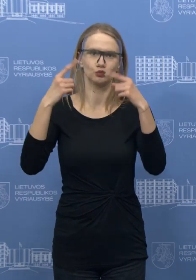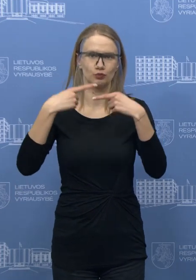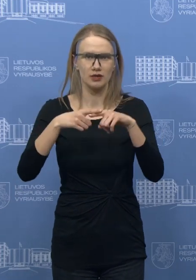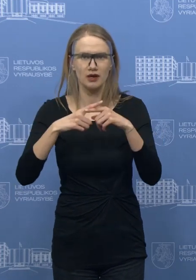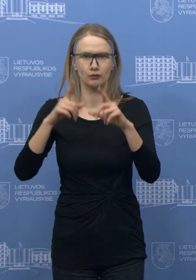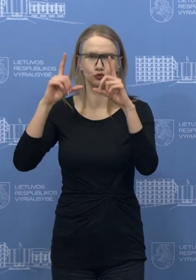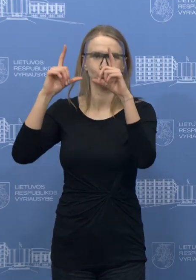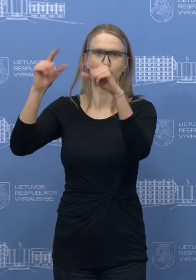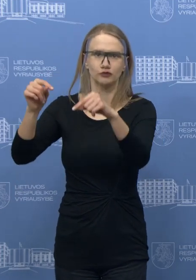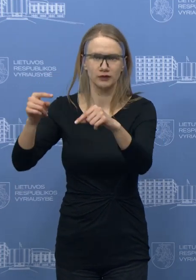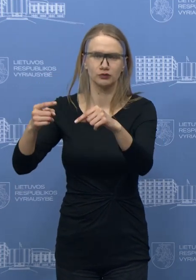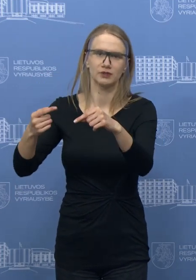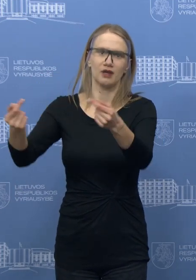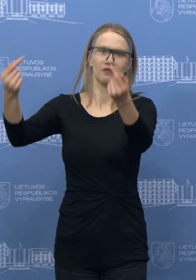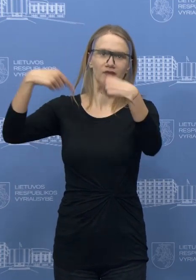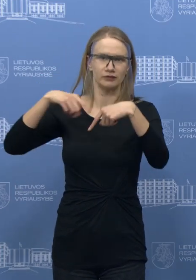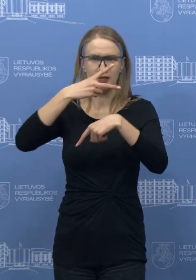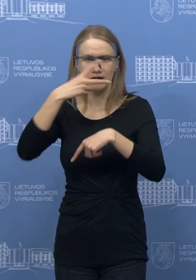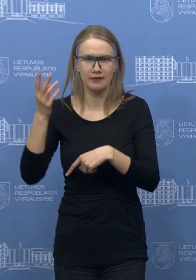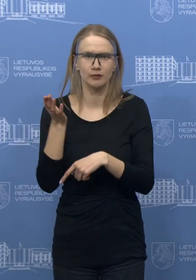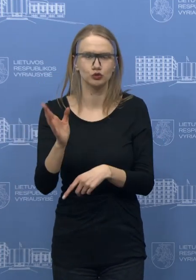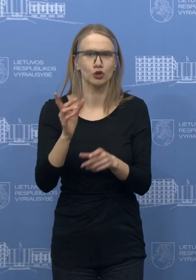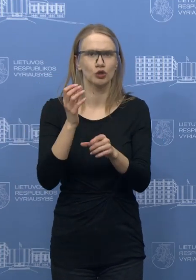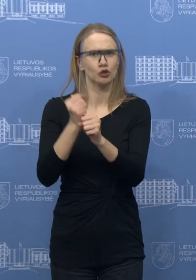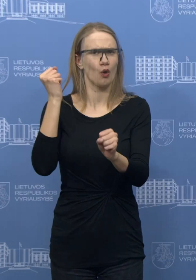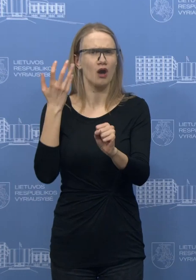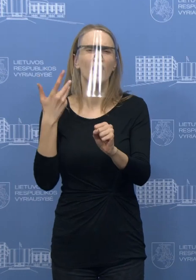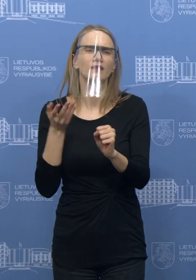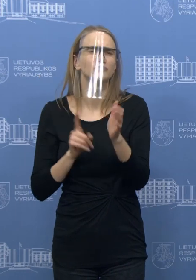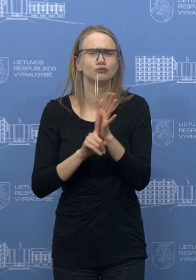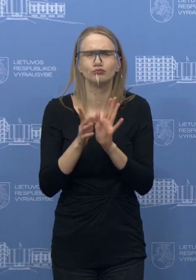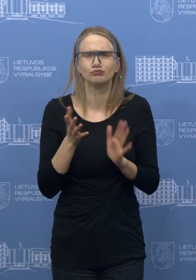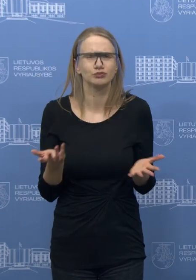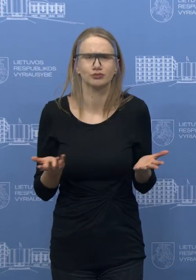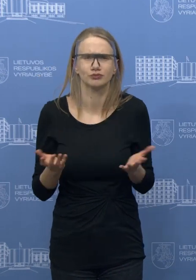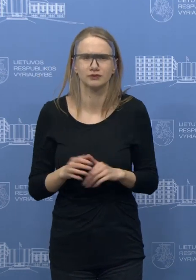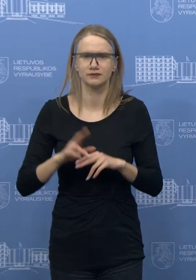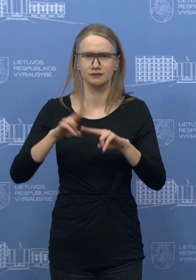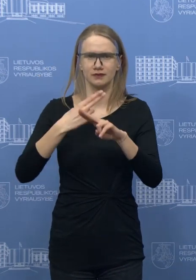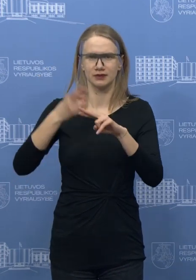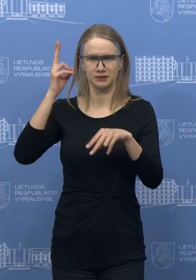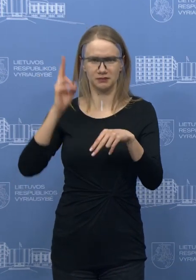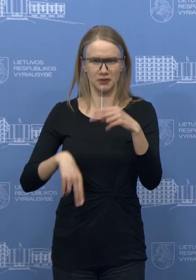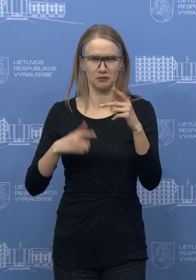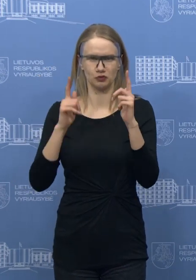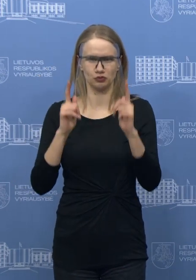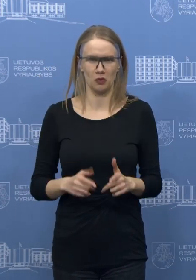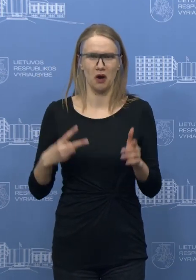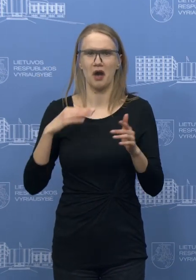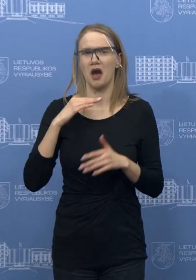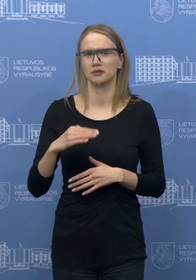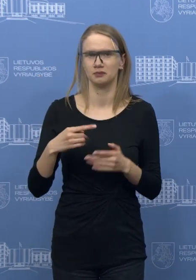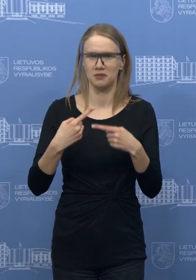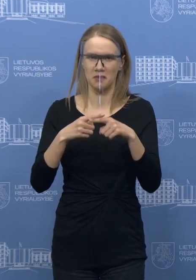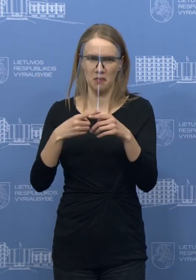Europos Sąjungoje. Taip pat, kada tas draudimas taikomas ir kan konkrečiai, nes, na, sprendimė ten buvo nenurodomas kitos, pavyzdžiui,